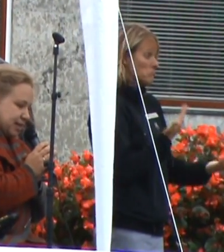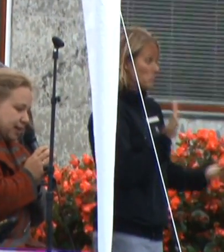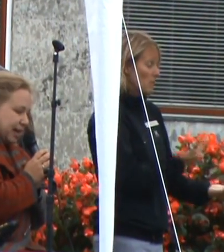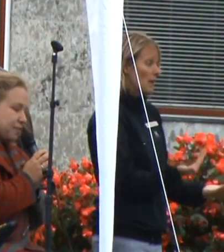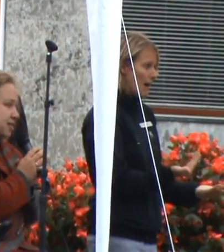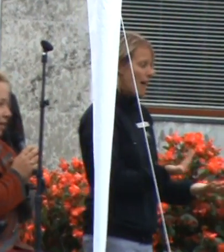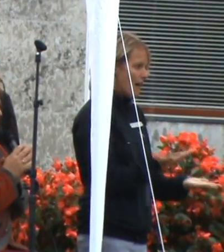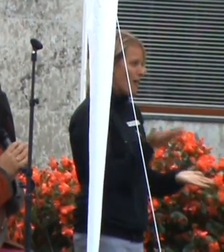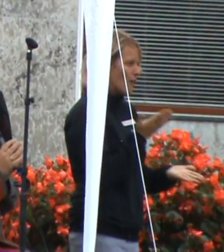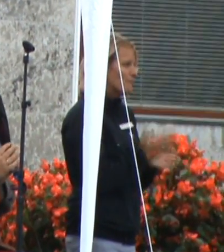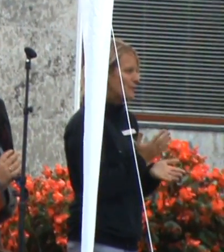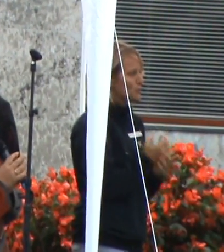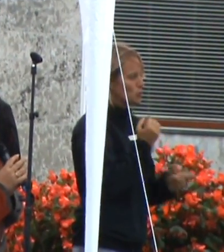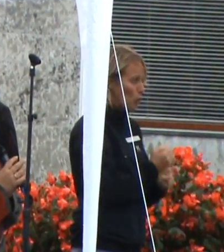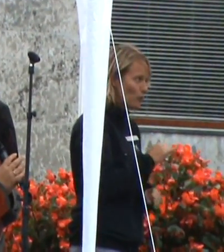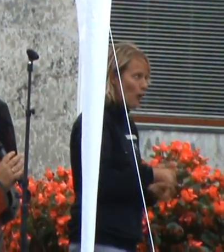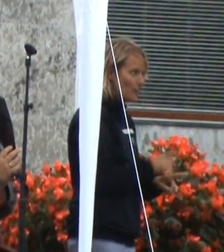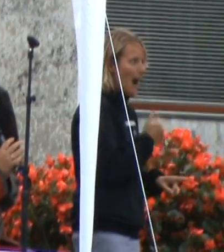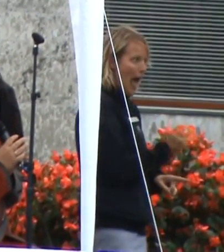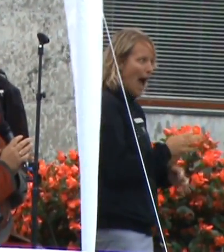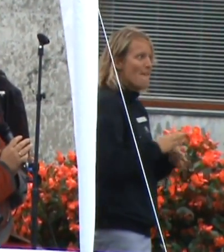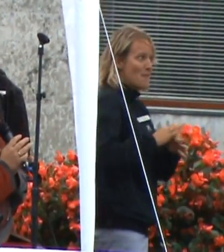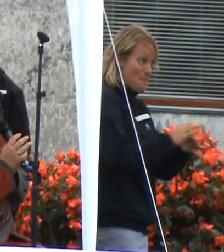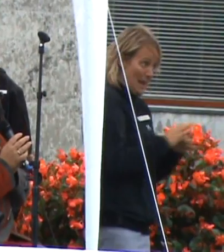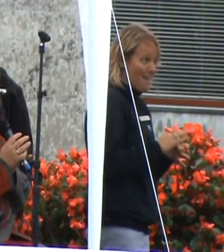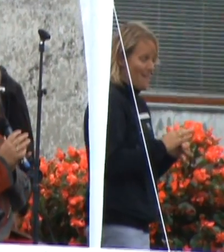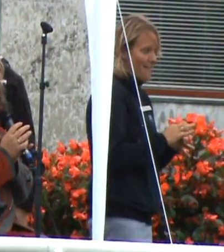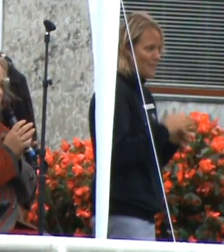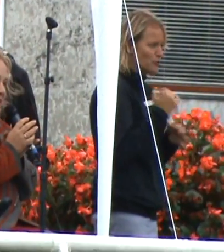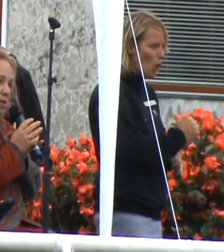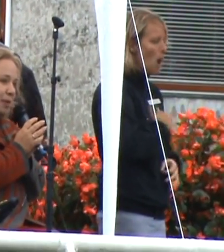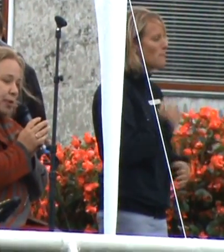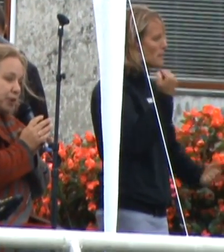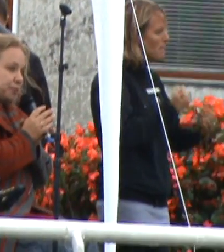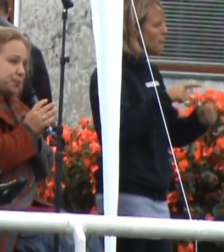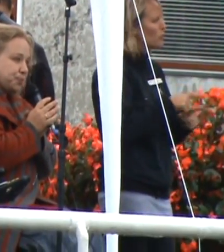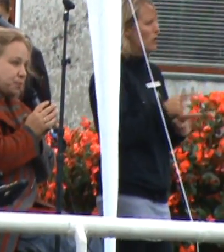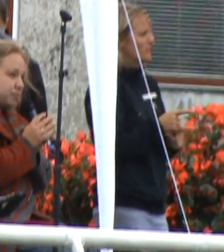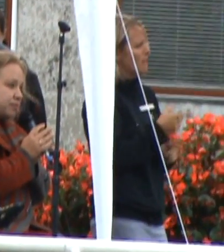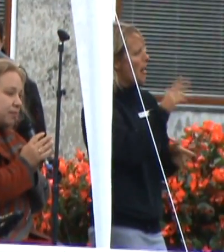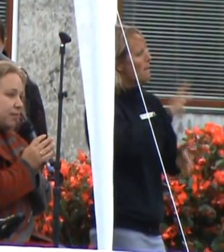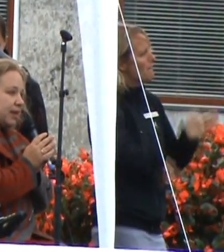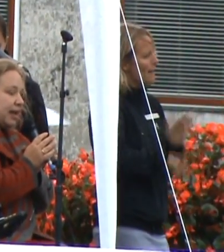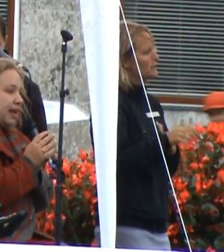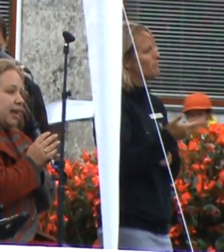formassen mig til at lave en familie også. Så det vil sige, at i min bil, der skal også en plads til forbørn.